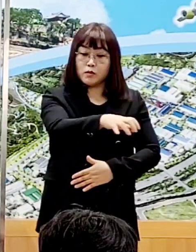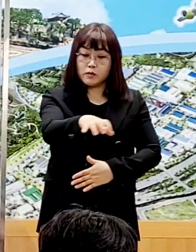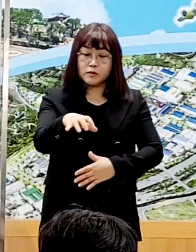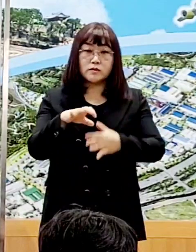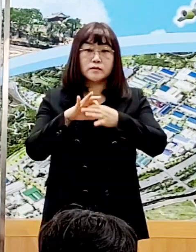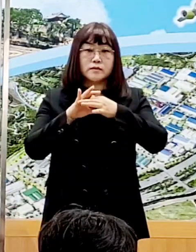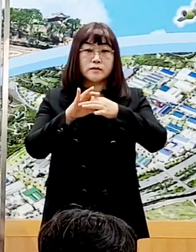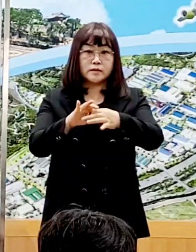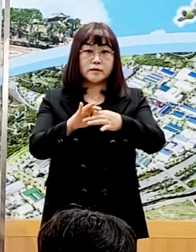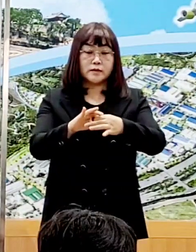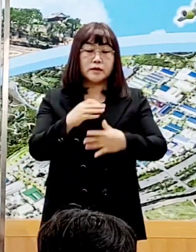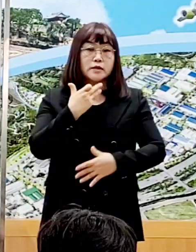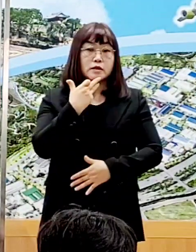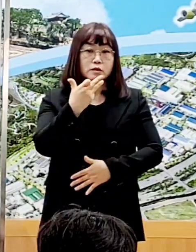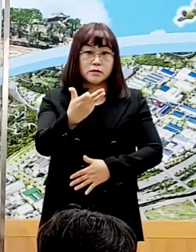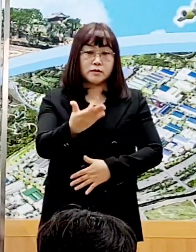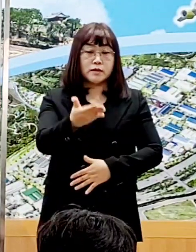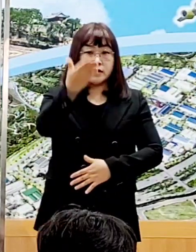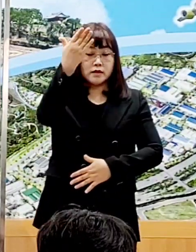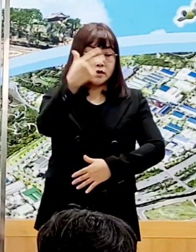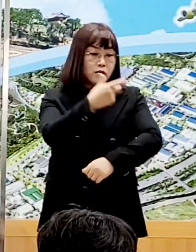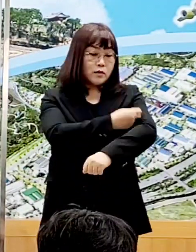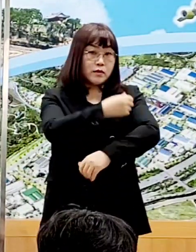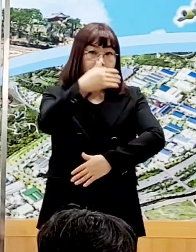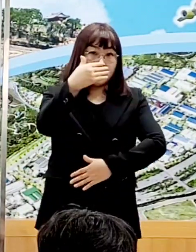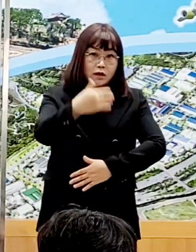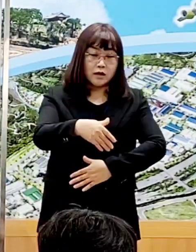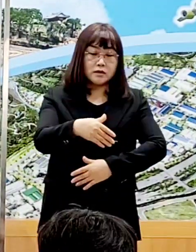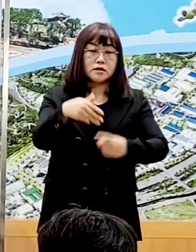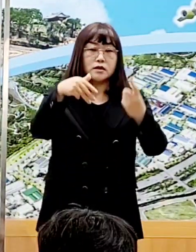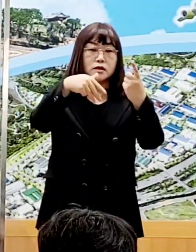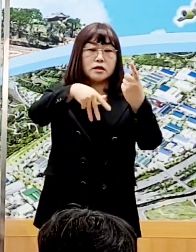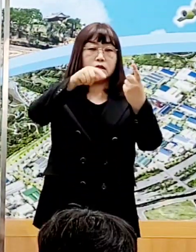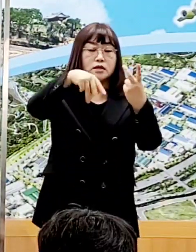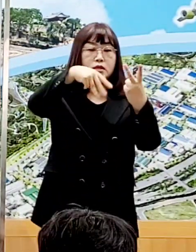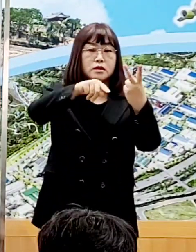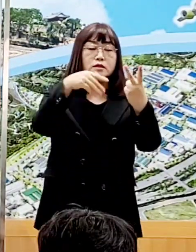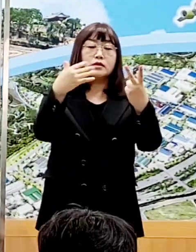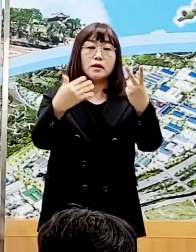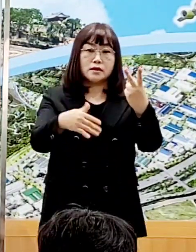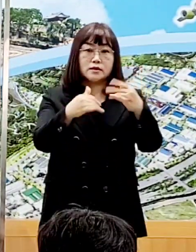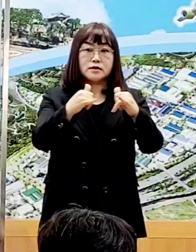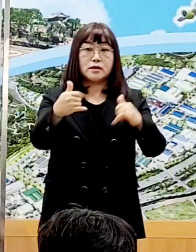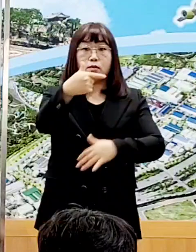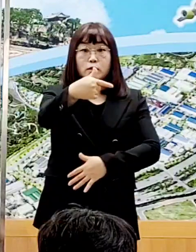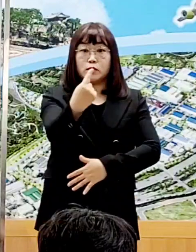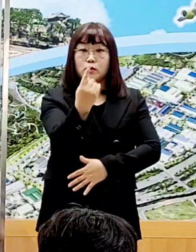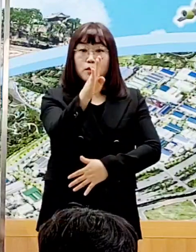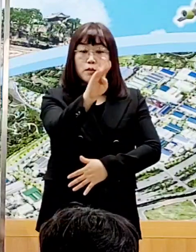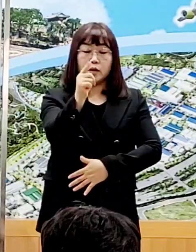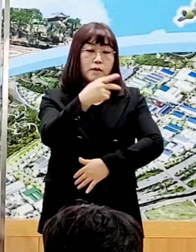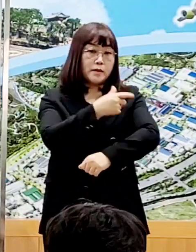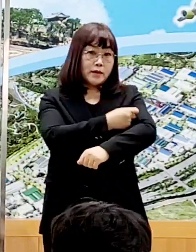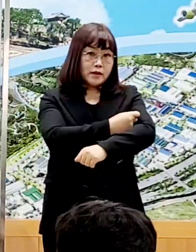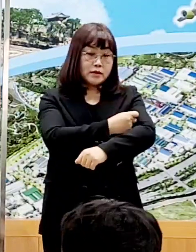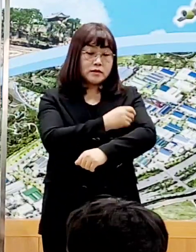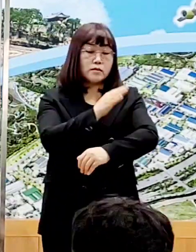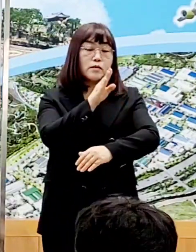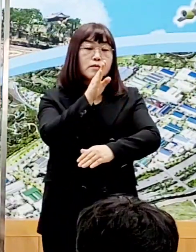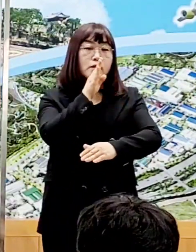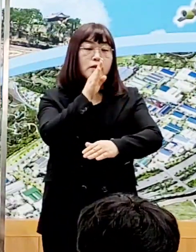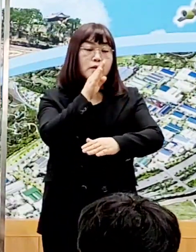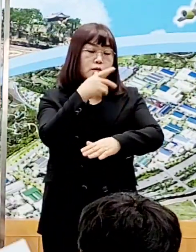통하여 18세 이상 미접종자 및 접종 미완료자에 대해 노바백스 백신 당일